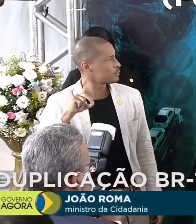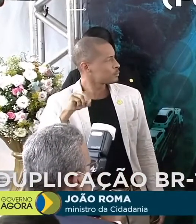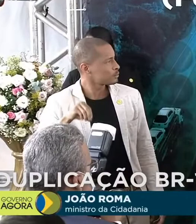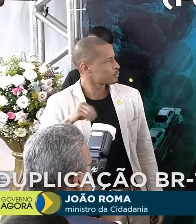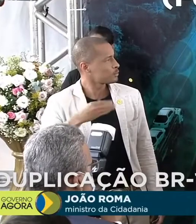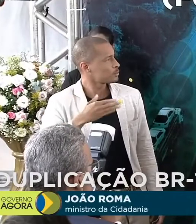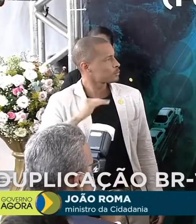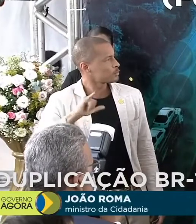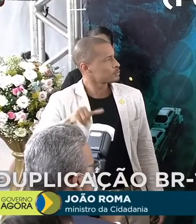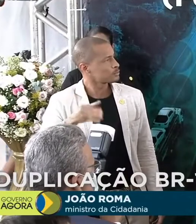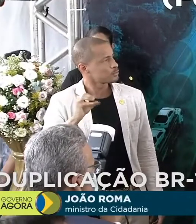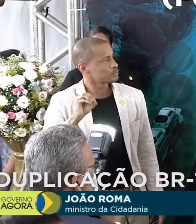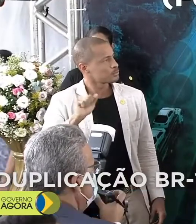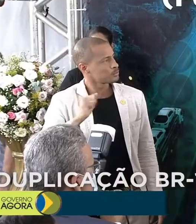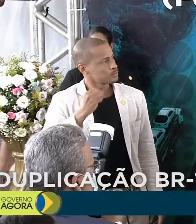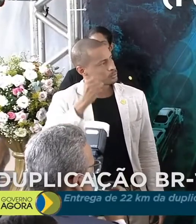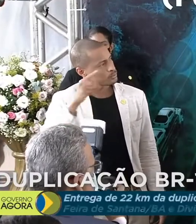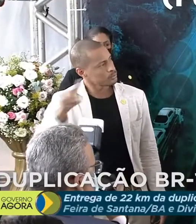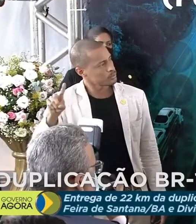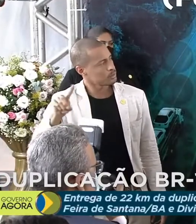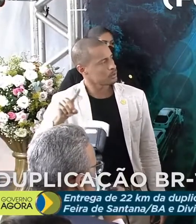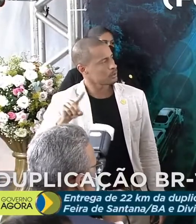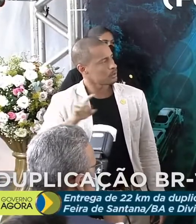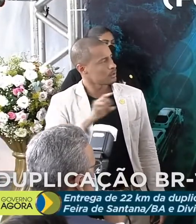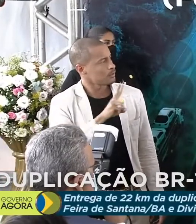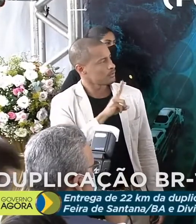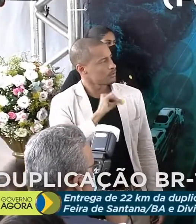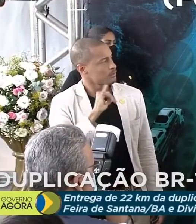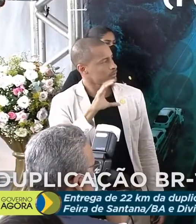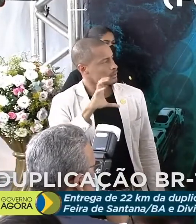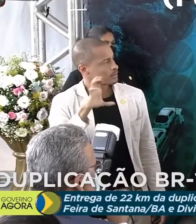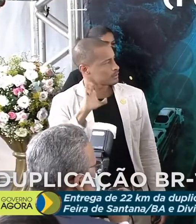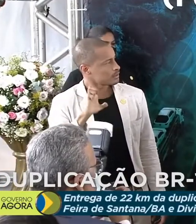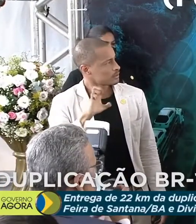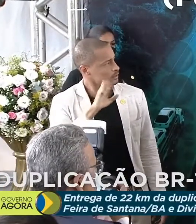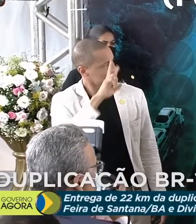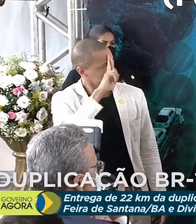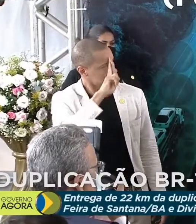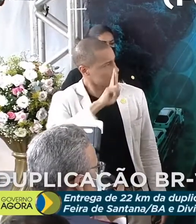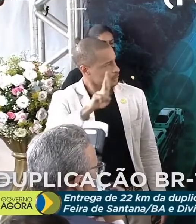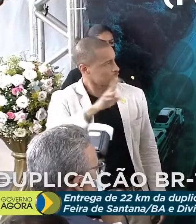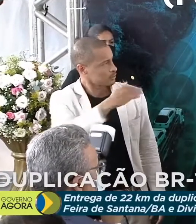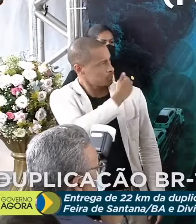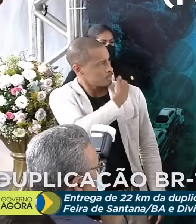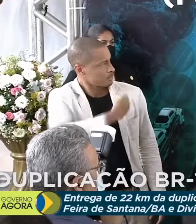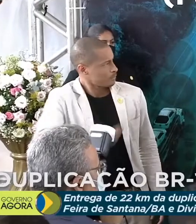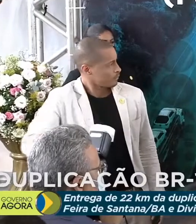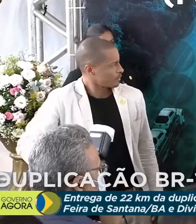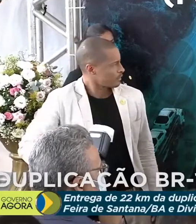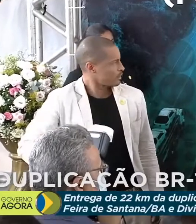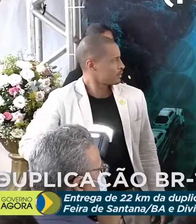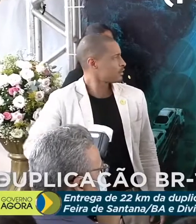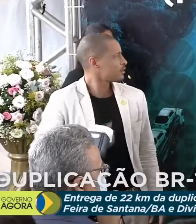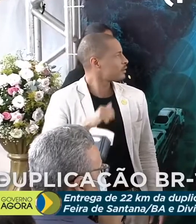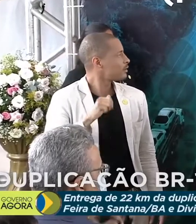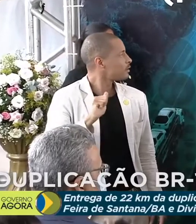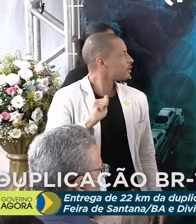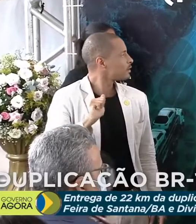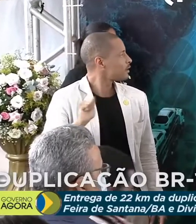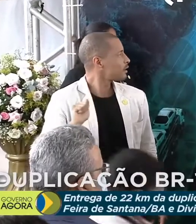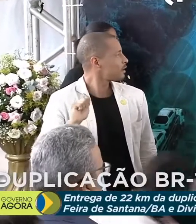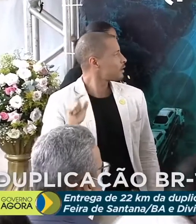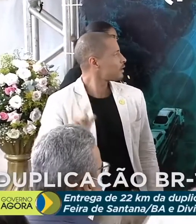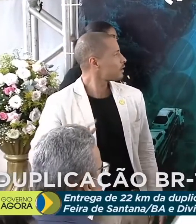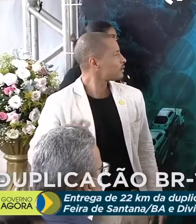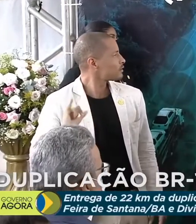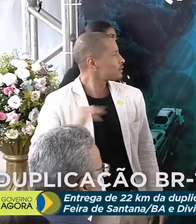deputado João Carlos Bacelar, o vice-líder do governo, Cláudio Cajado, deputado Paulo Azzi, filho da região, que